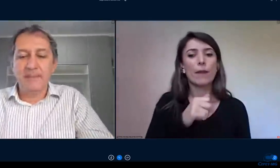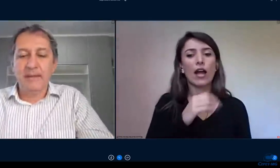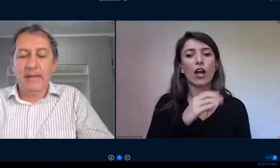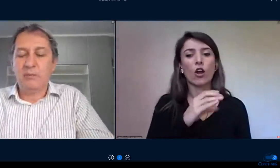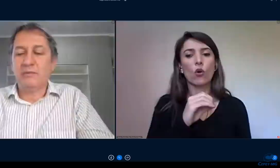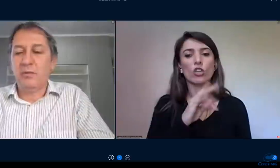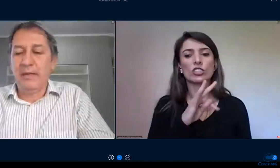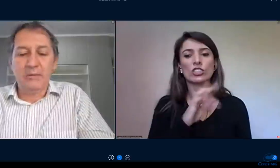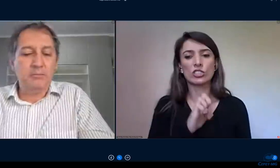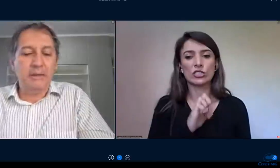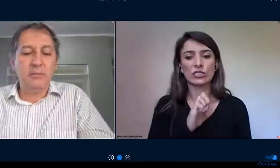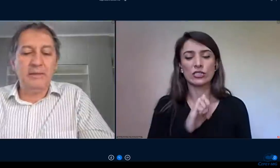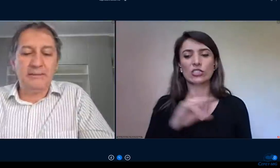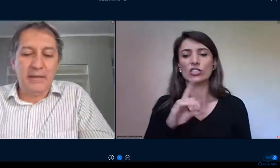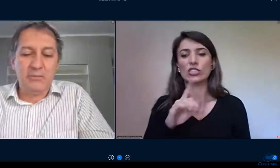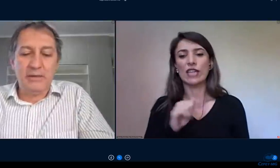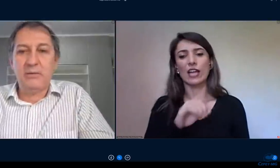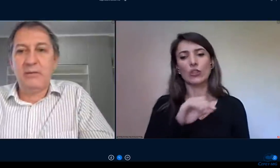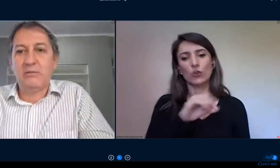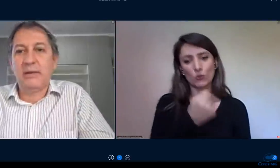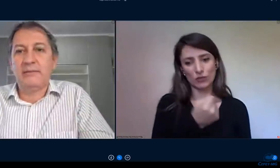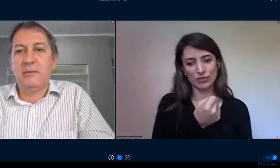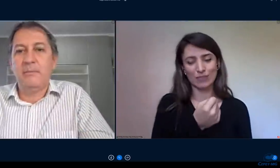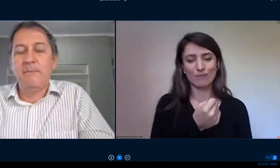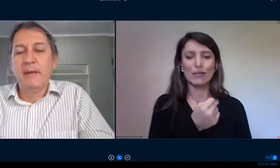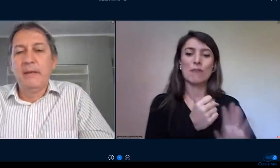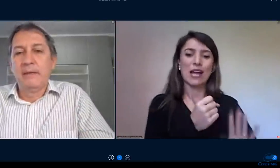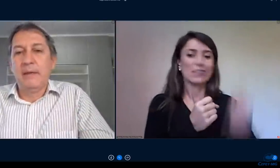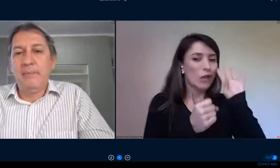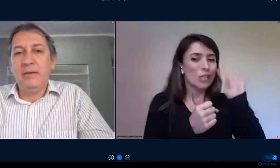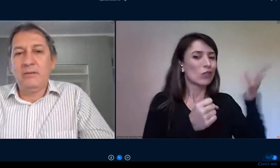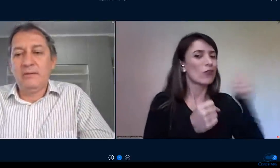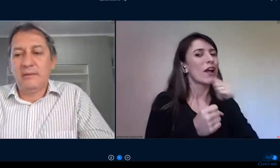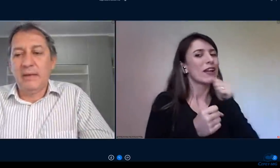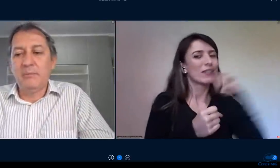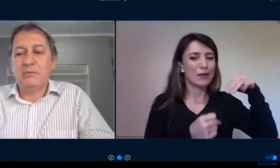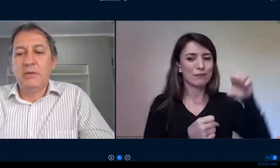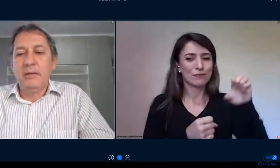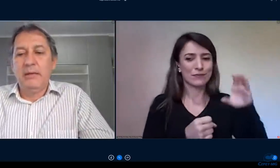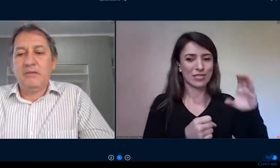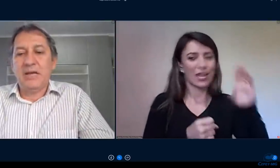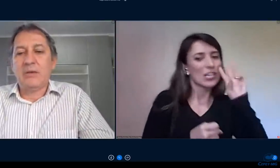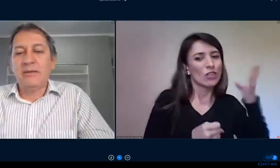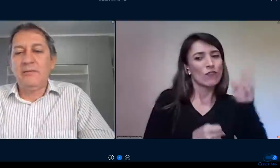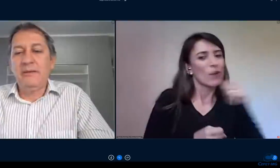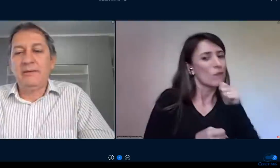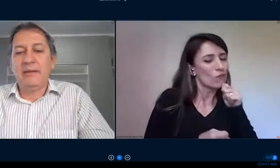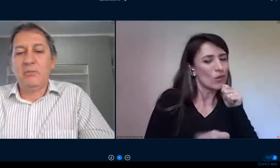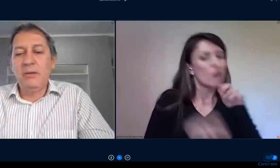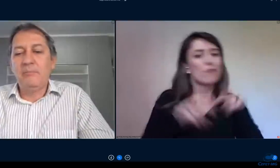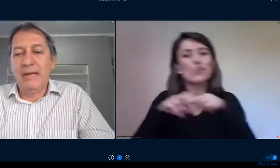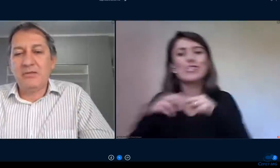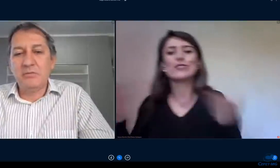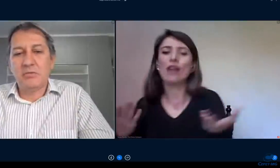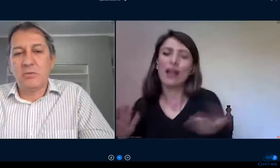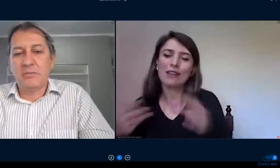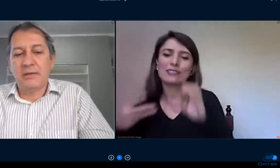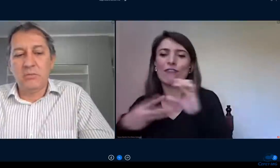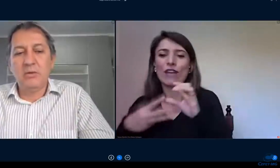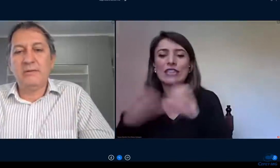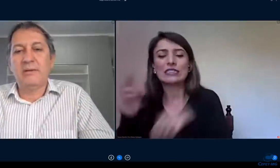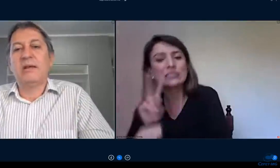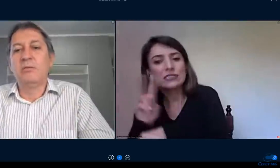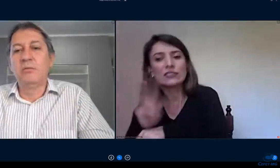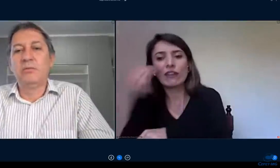seja equacionado pelo Ministério da Educação também nós estamos já com a definição do empréstimo de